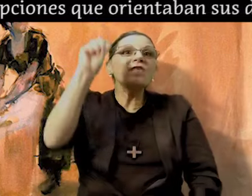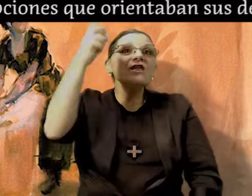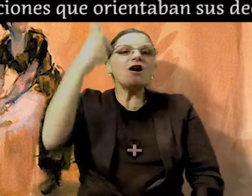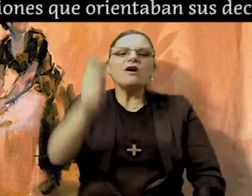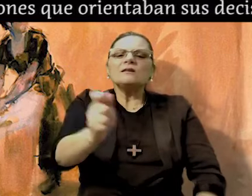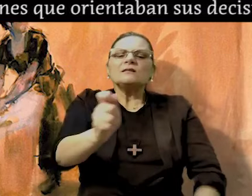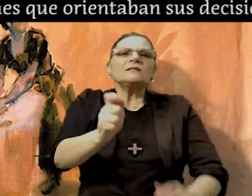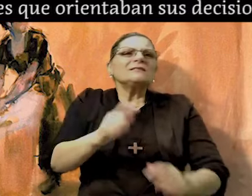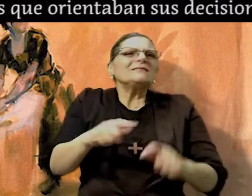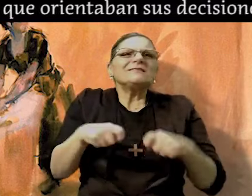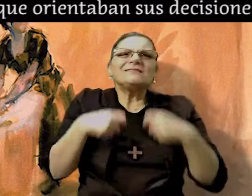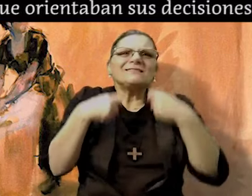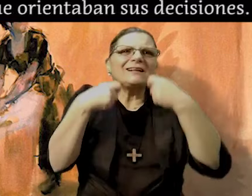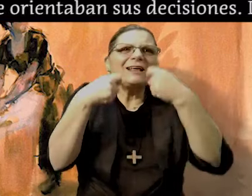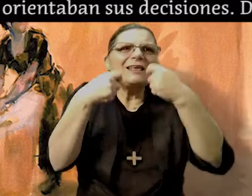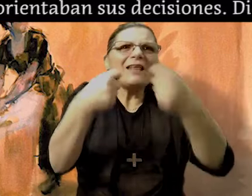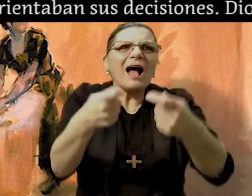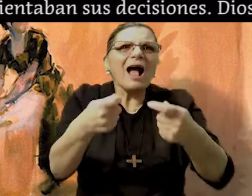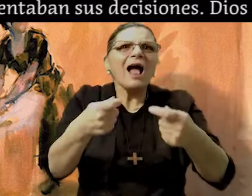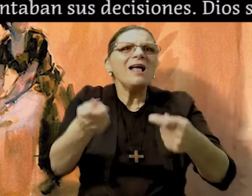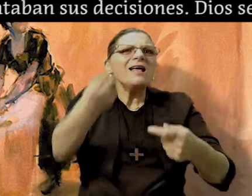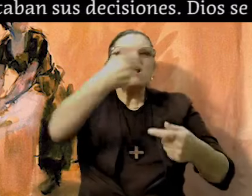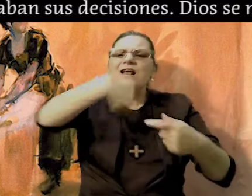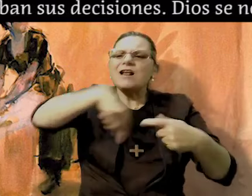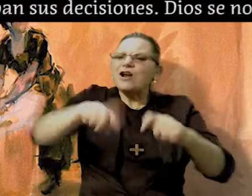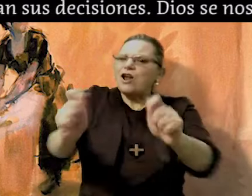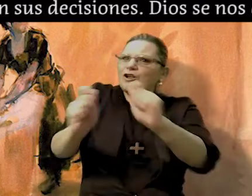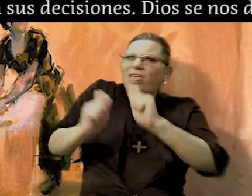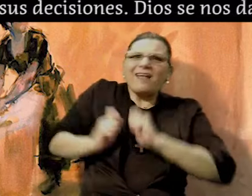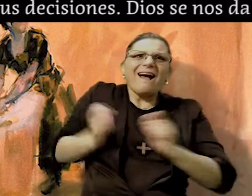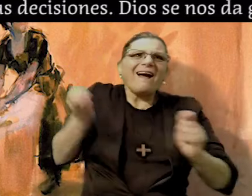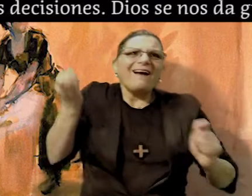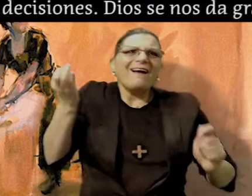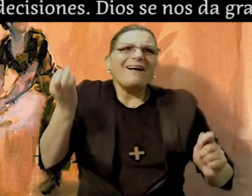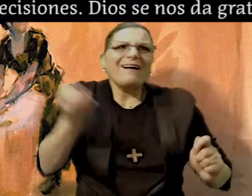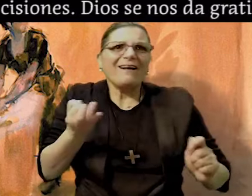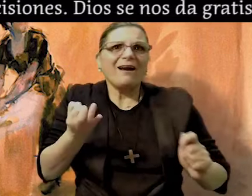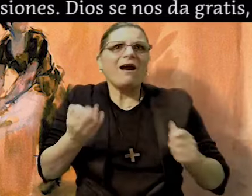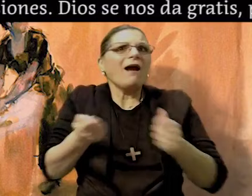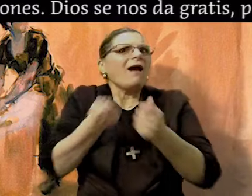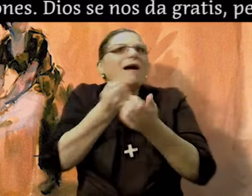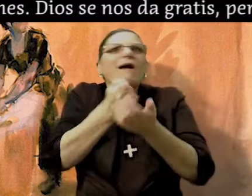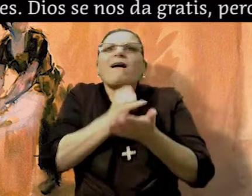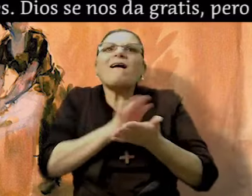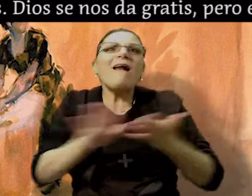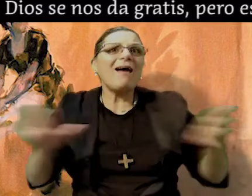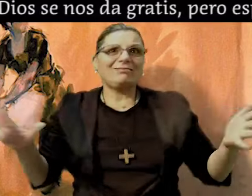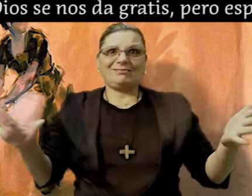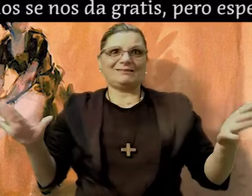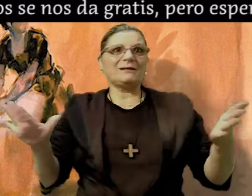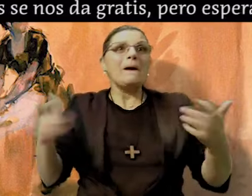Dios se nos da gratis, pero espera nuestra respuesta.